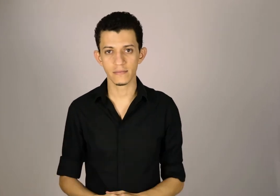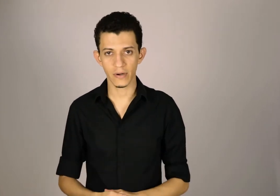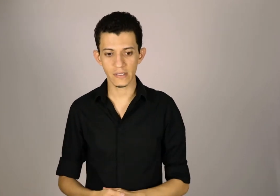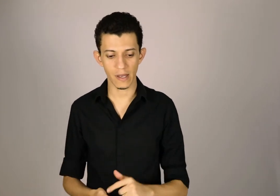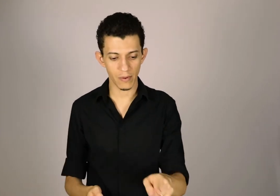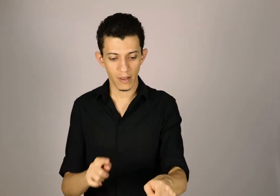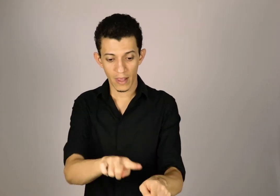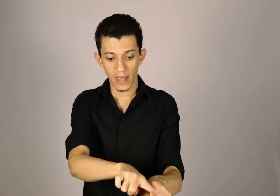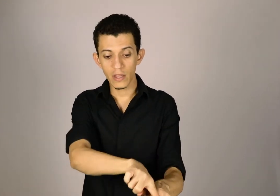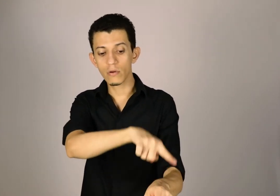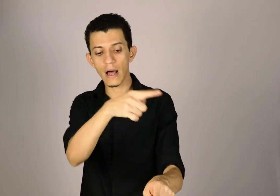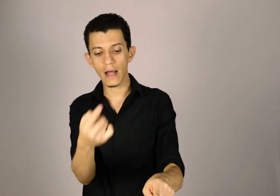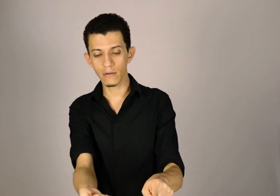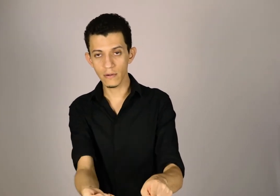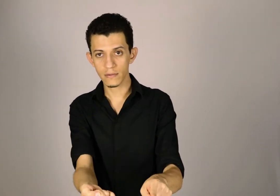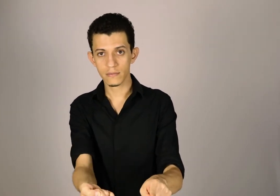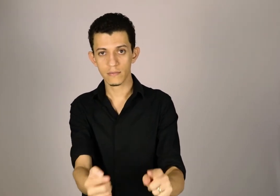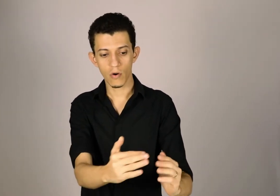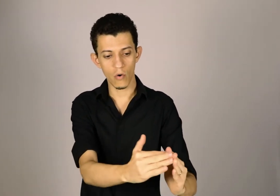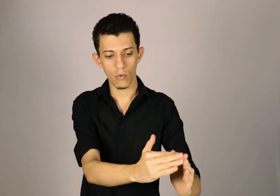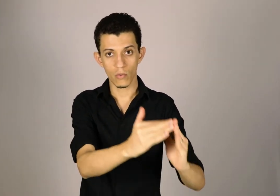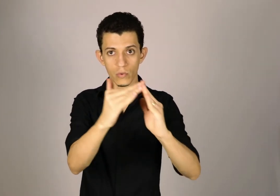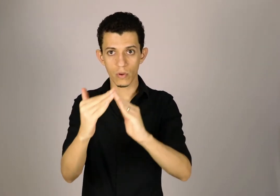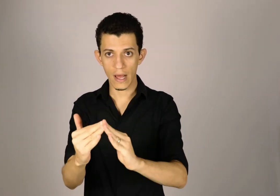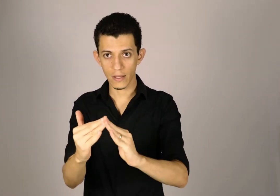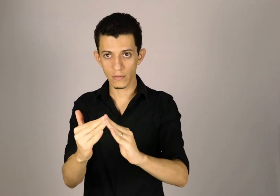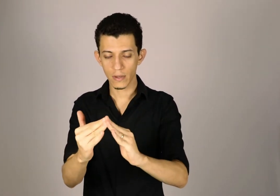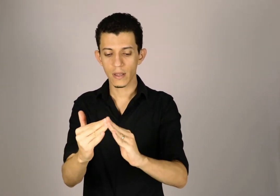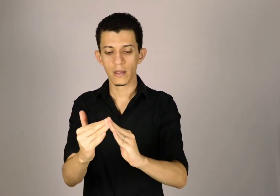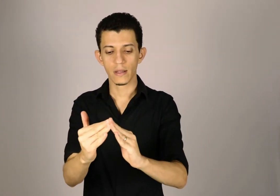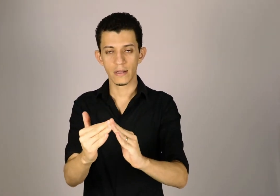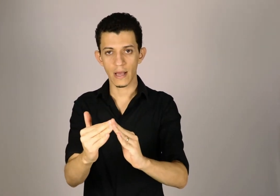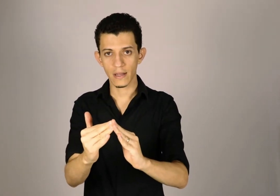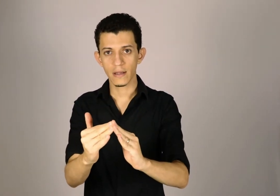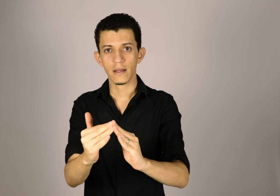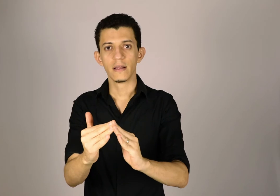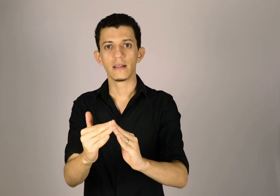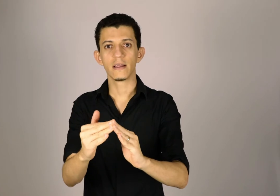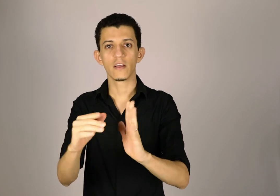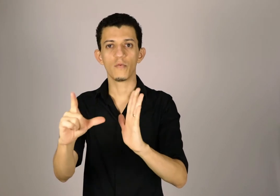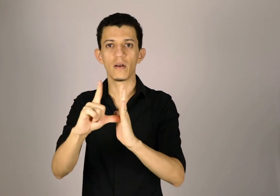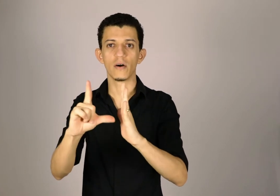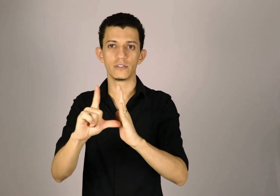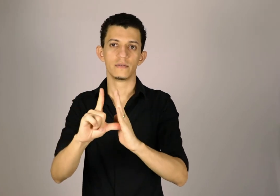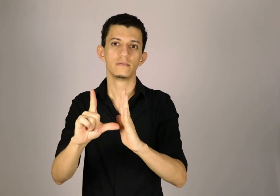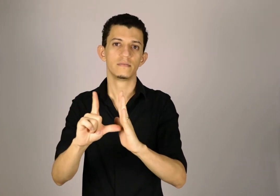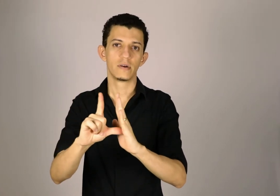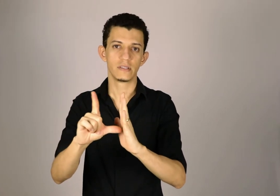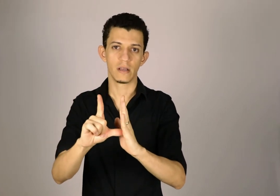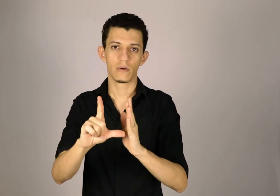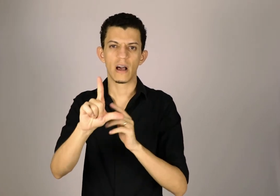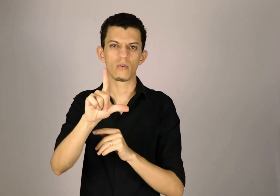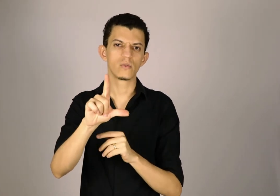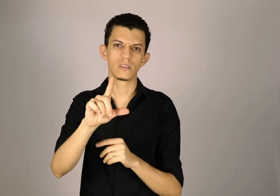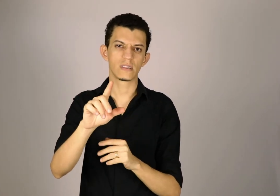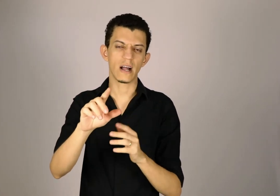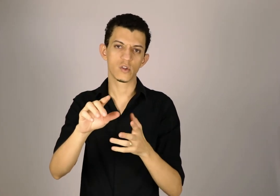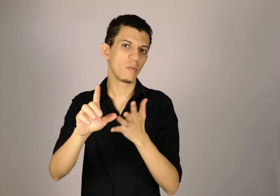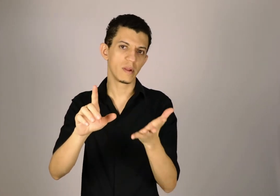por exemplo. E do lado, ou do lado dela, tem, então, uma loja. Por exemplo, alguns estados, como Minas